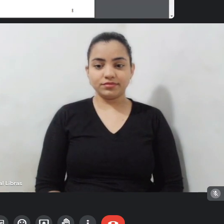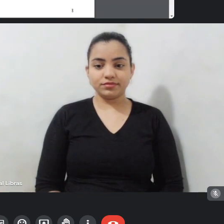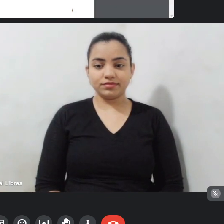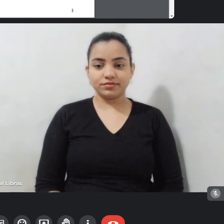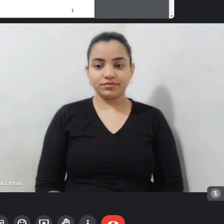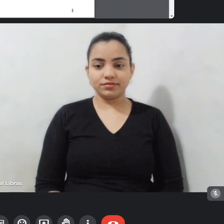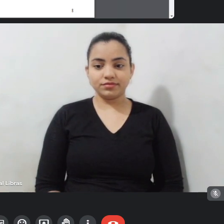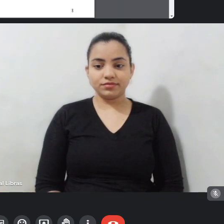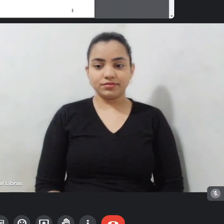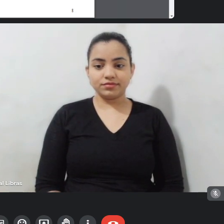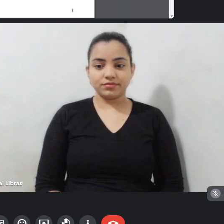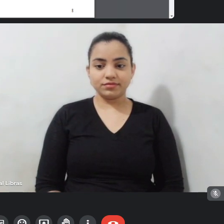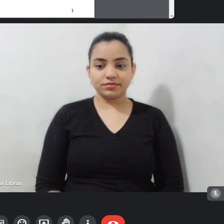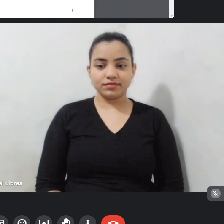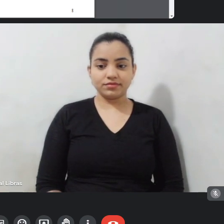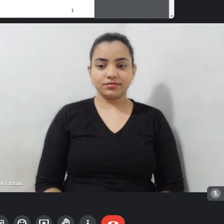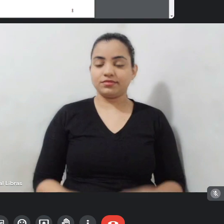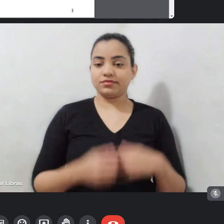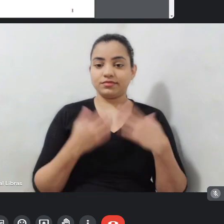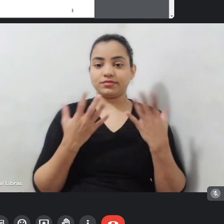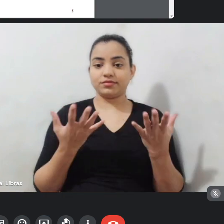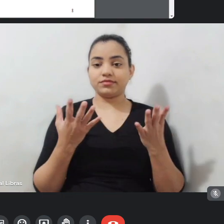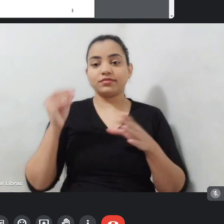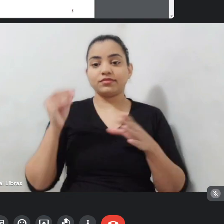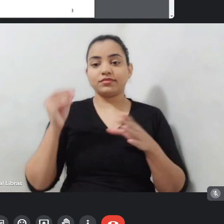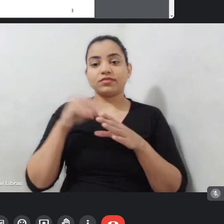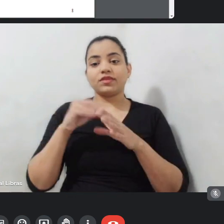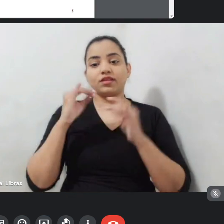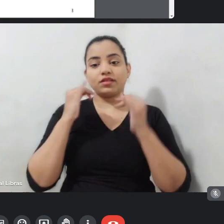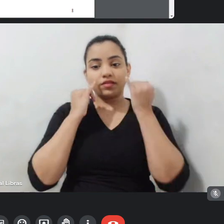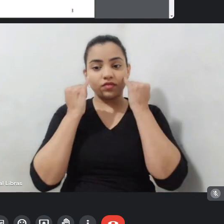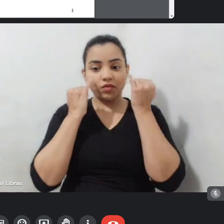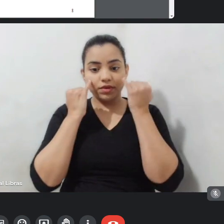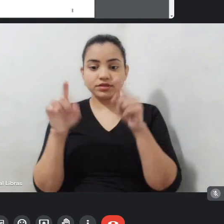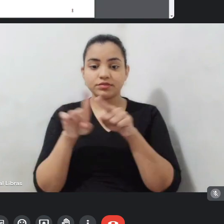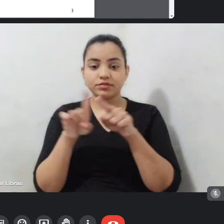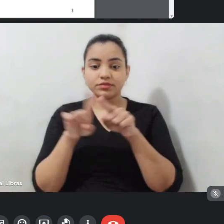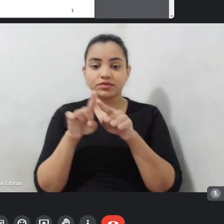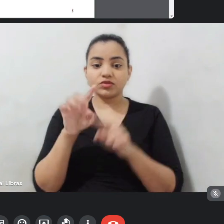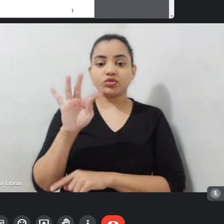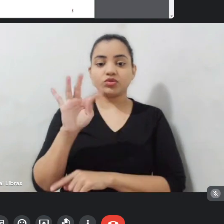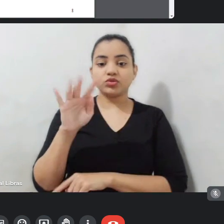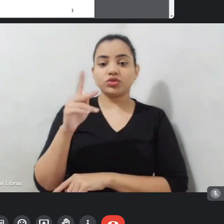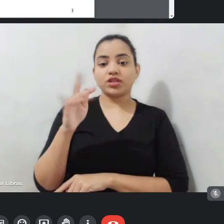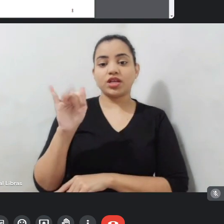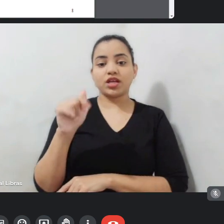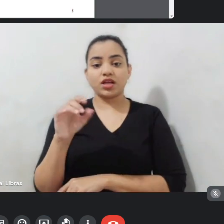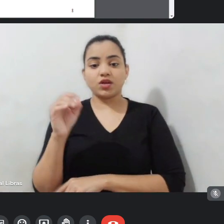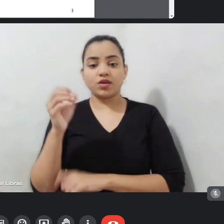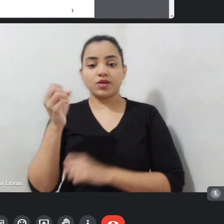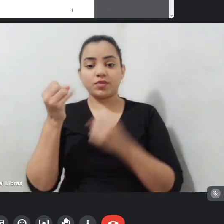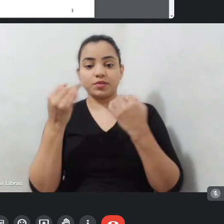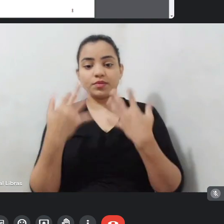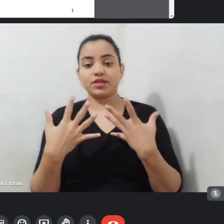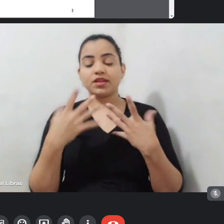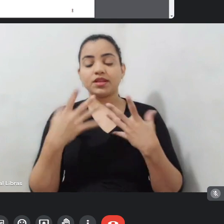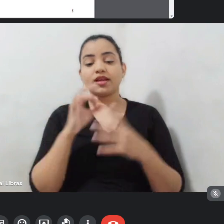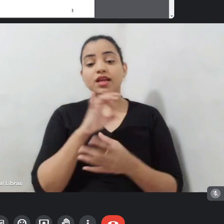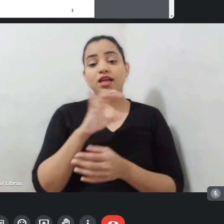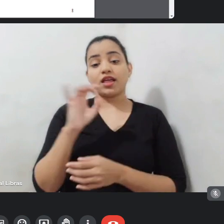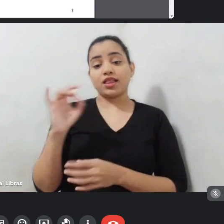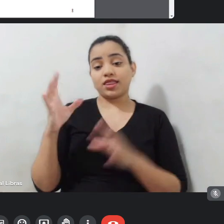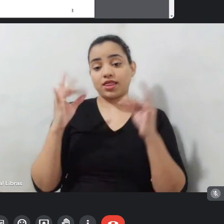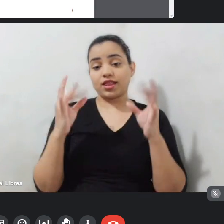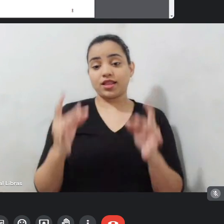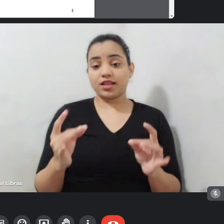E aí, gente, dentro dessas informações, o que a senhora está explicando, cada um desses pontos, a grande questão é